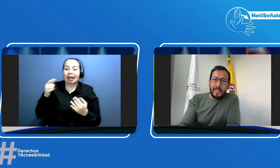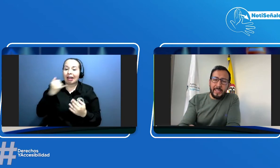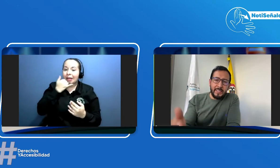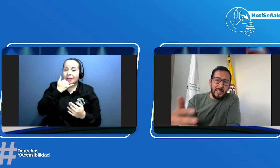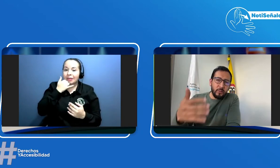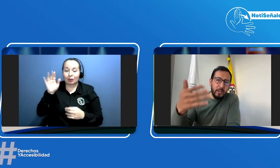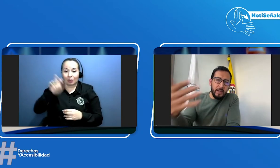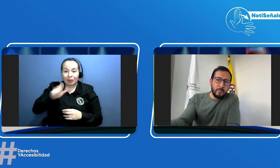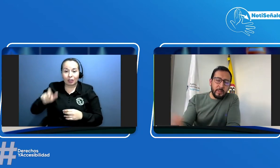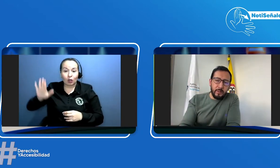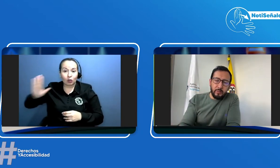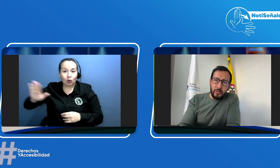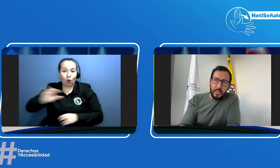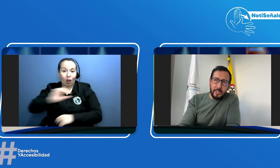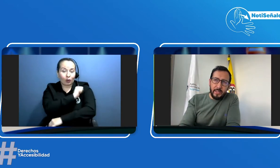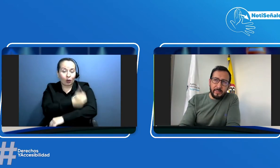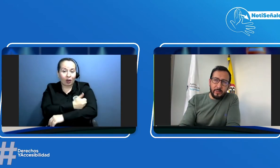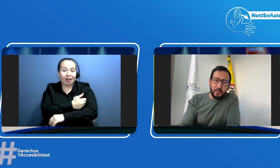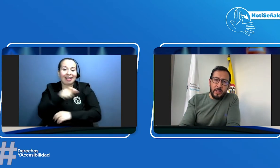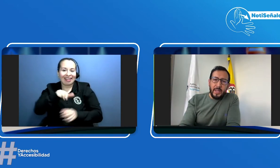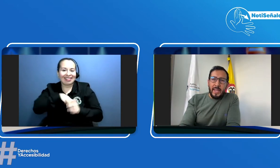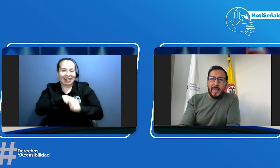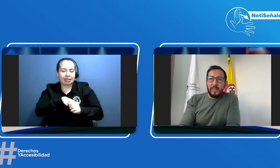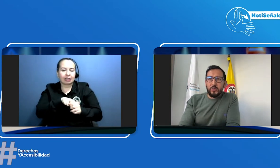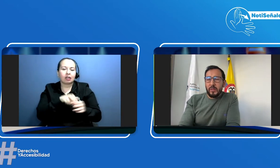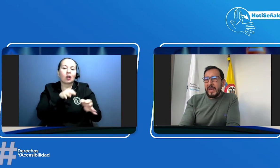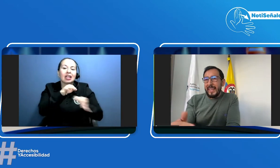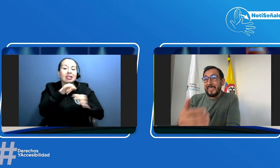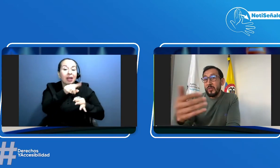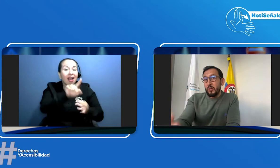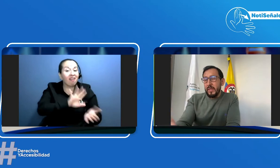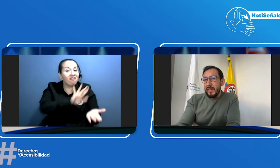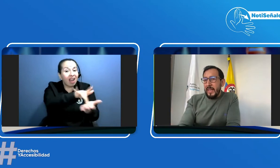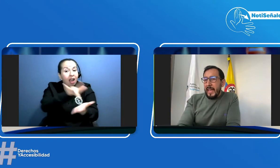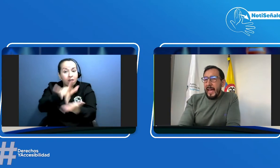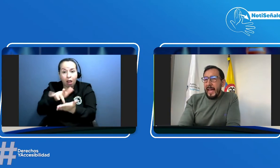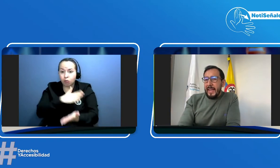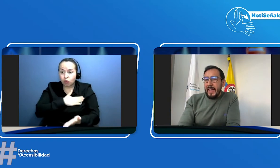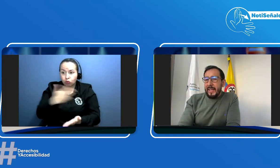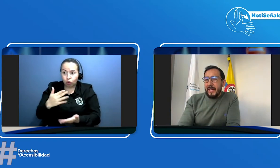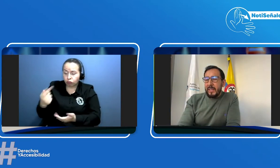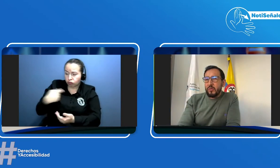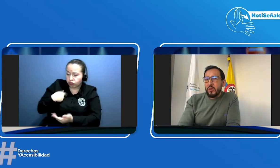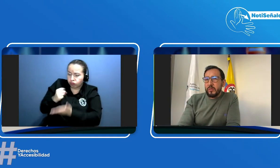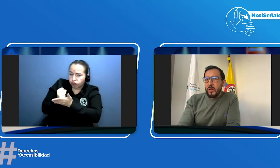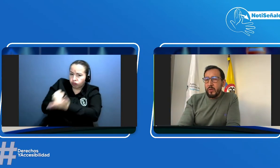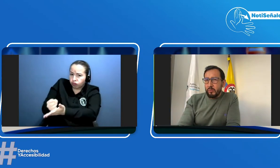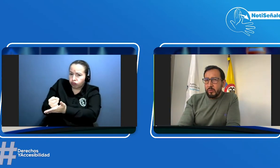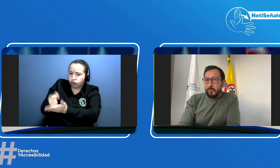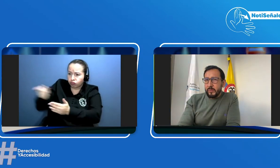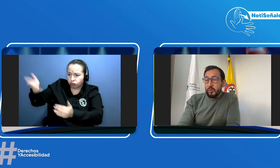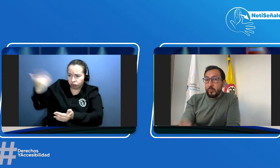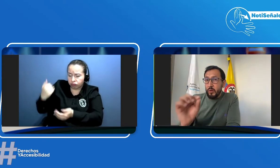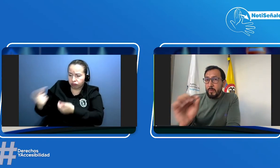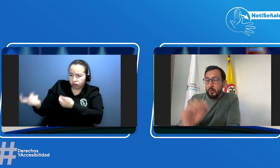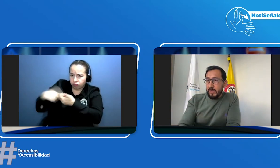yendo a la respectiva autoridad de tránsito ellos les ayudan a su inversión en RUND eso es muy importante